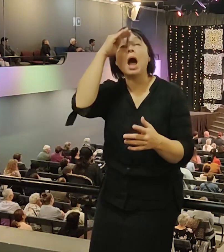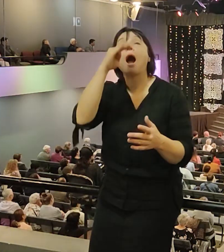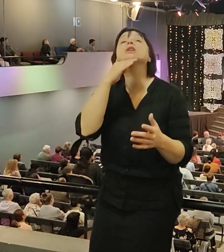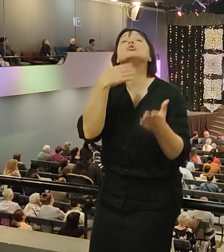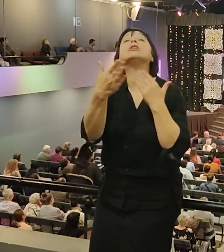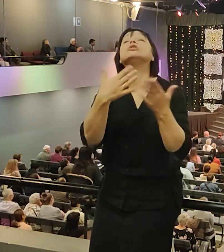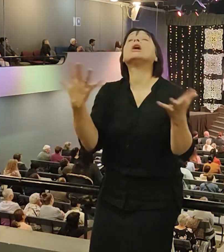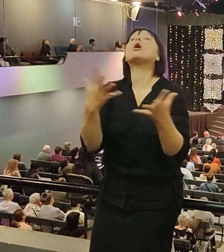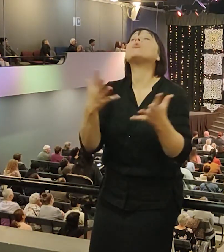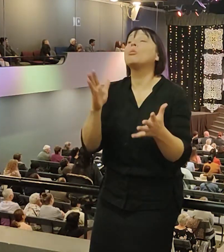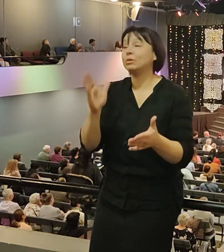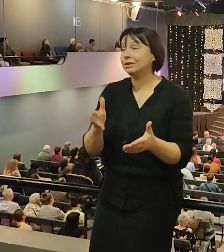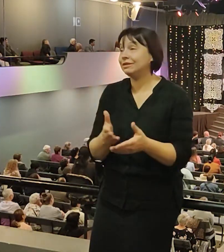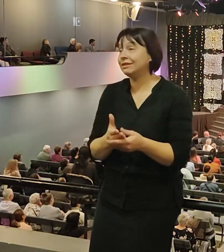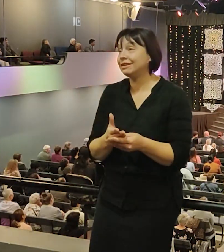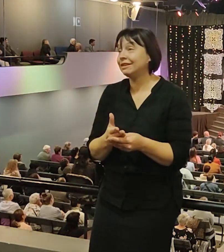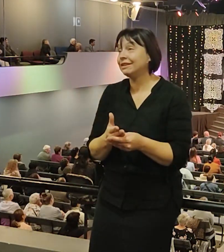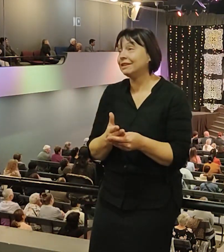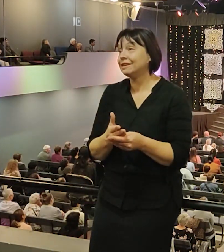Вы поняли, да? Может убить?